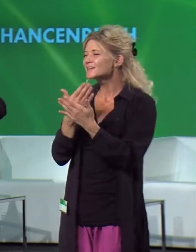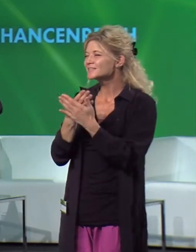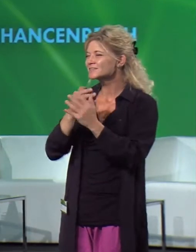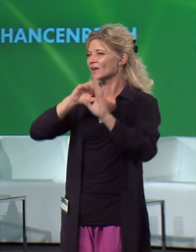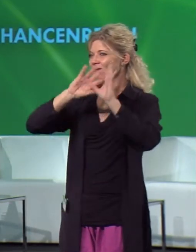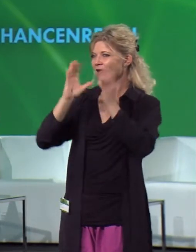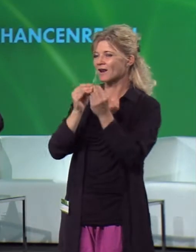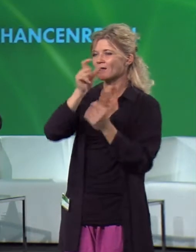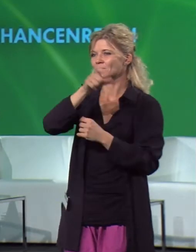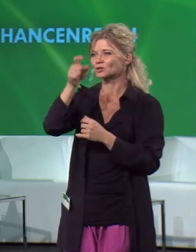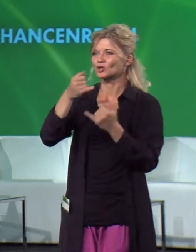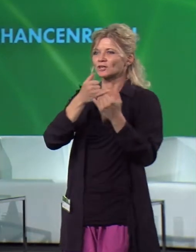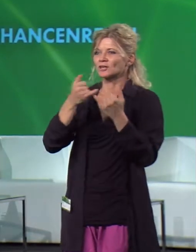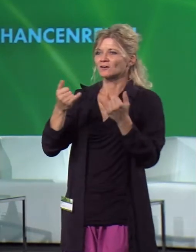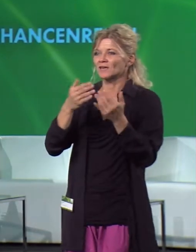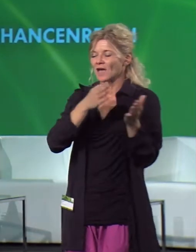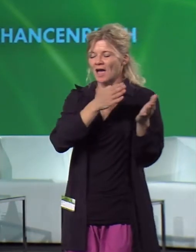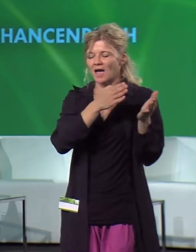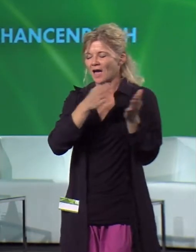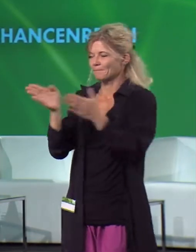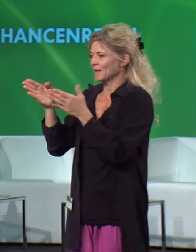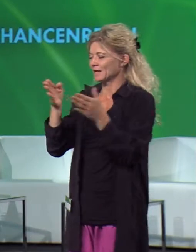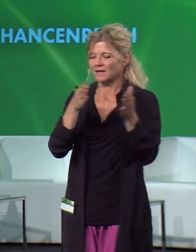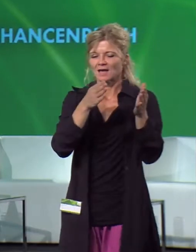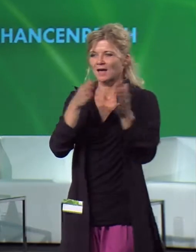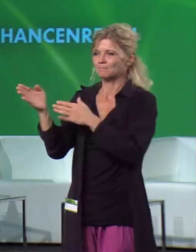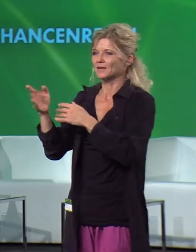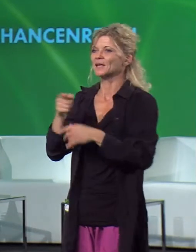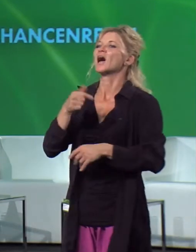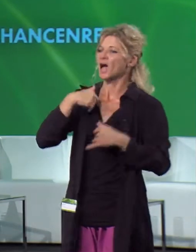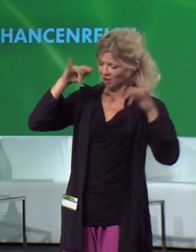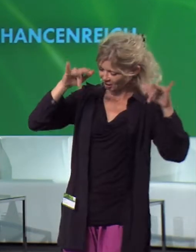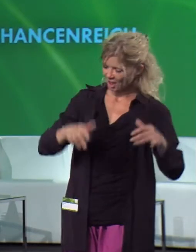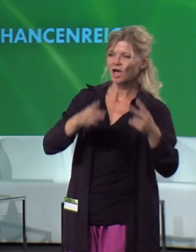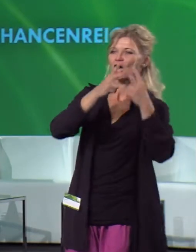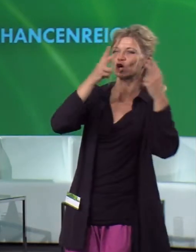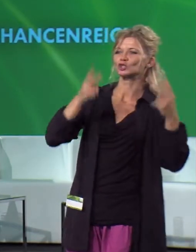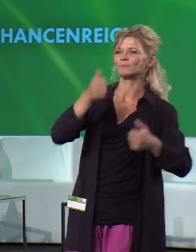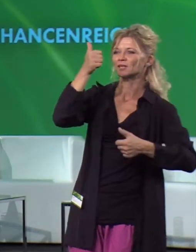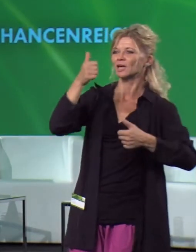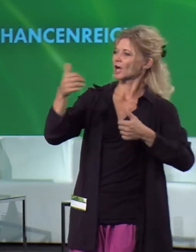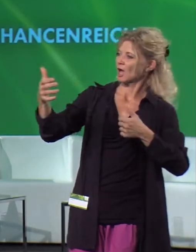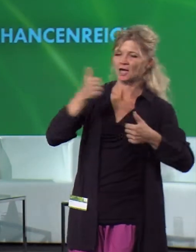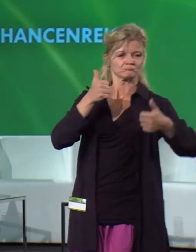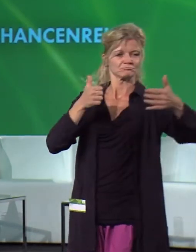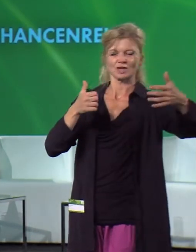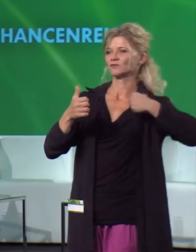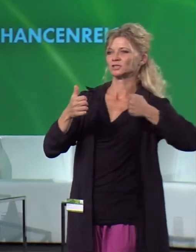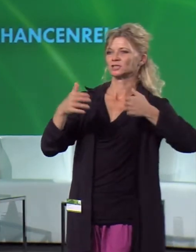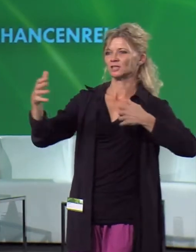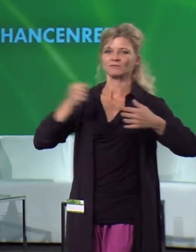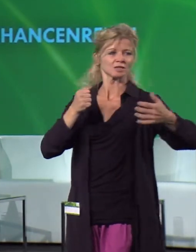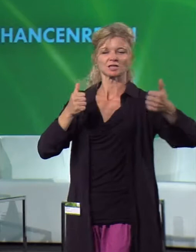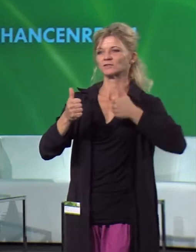sogenannte Win-Win-Konzepte, alle würden dabei gewinnen, schlicht und einfach nicht wahr. Es wird der größte